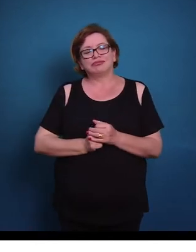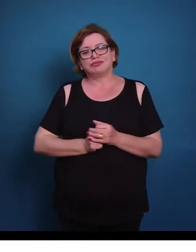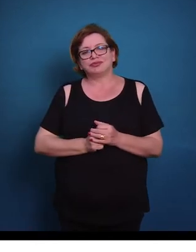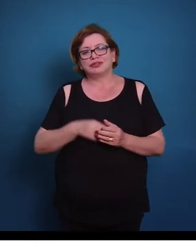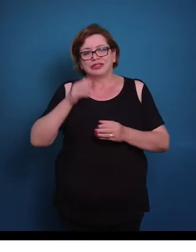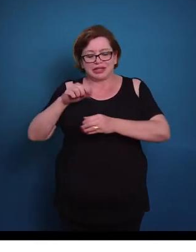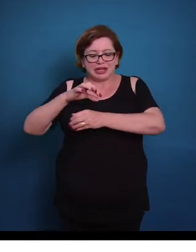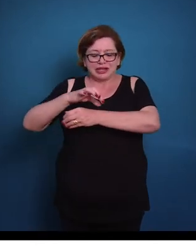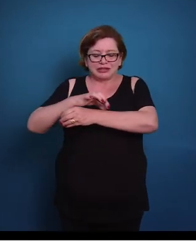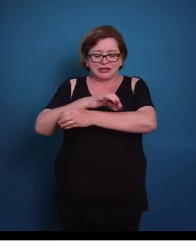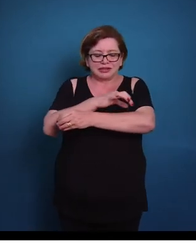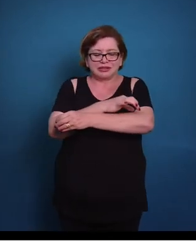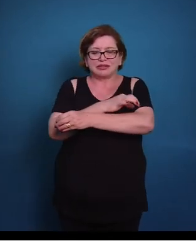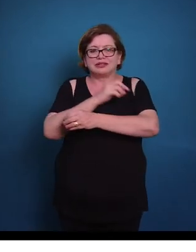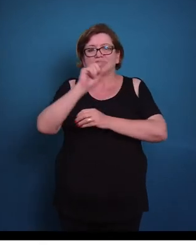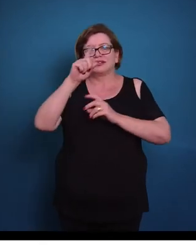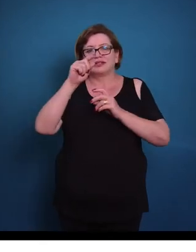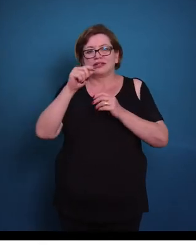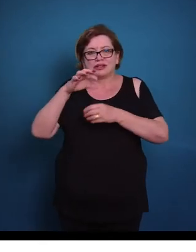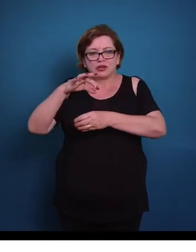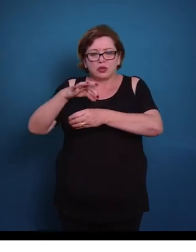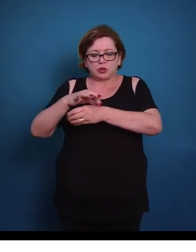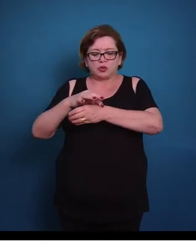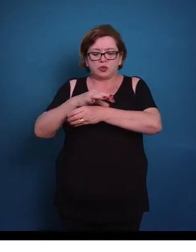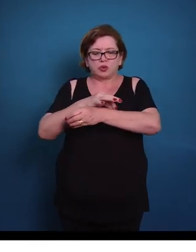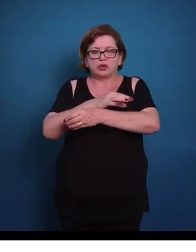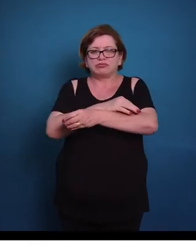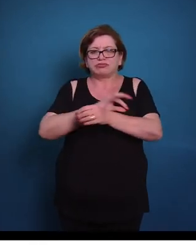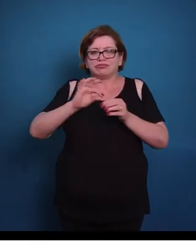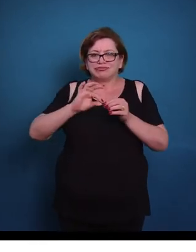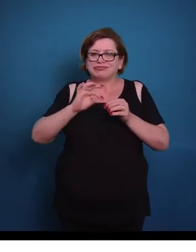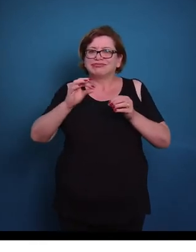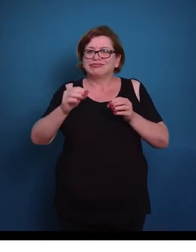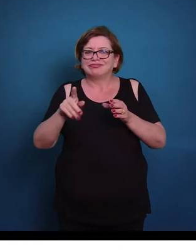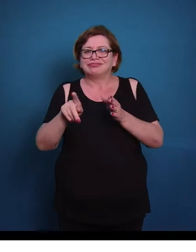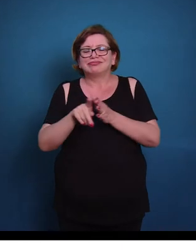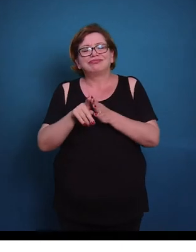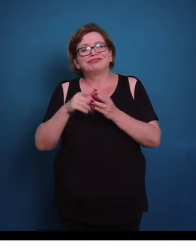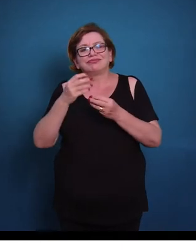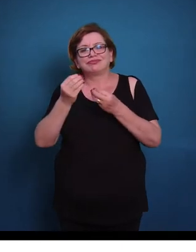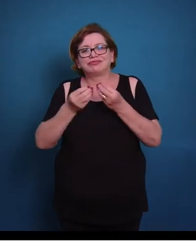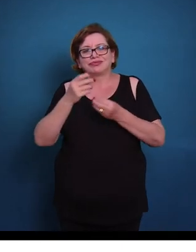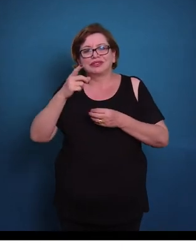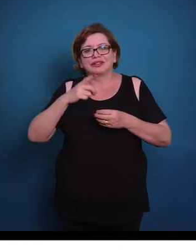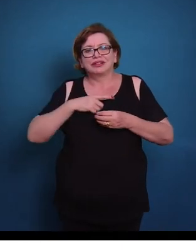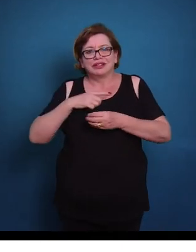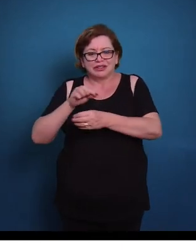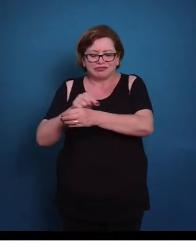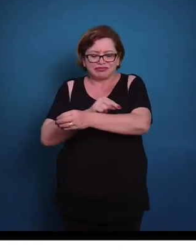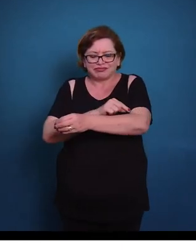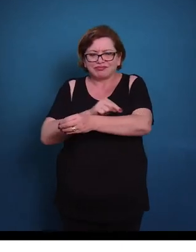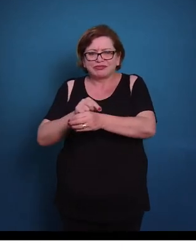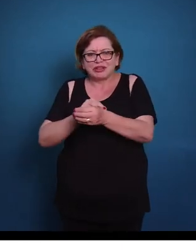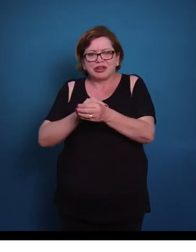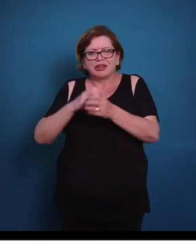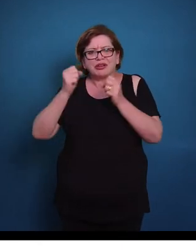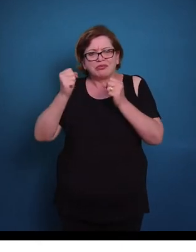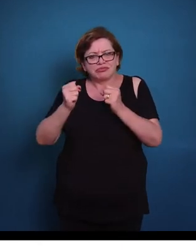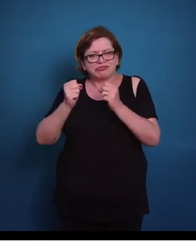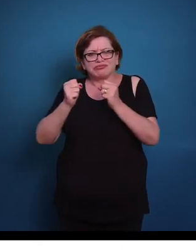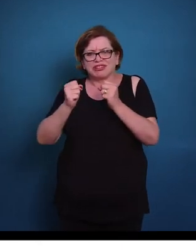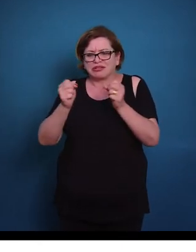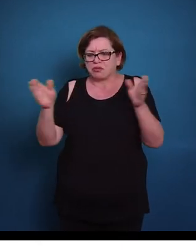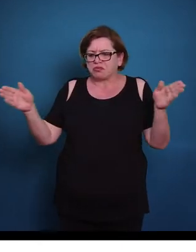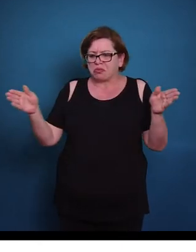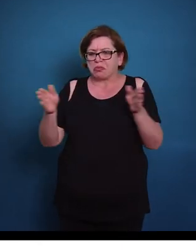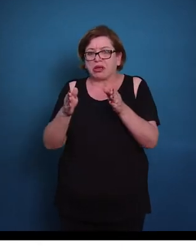Já o axônio, ele é uma expansão, um alongamento do citoplasma, e ele tem um comprimento variável, ele pode chegar até um